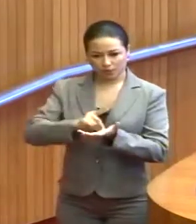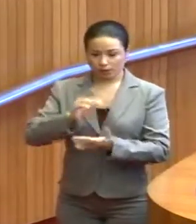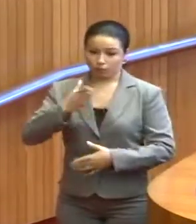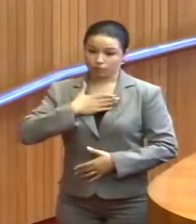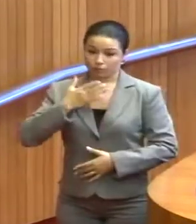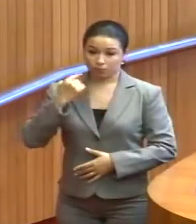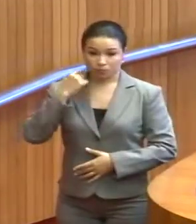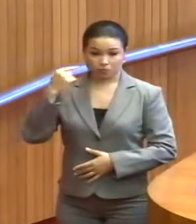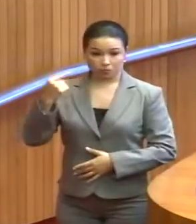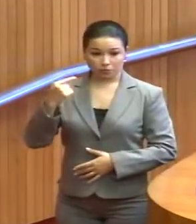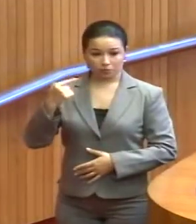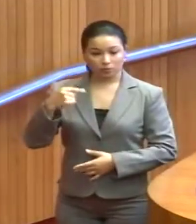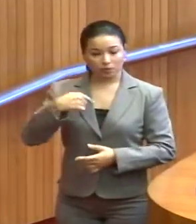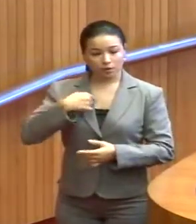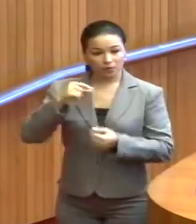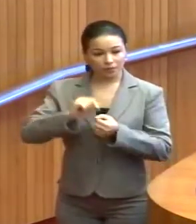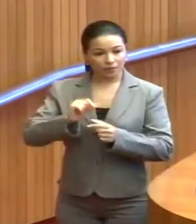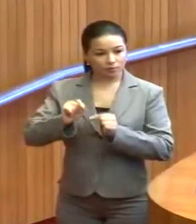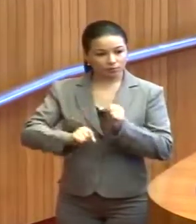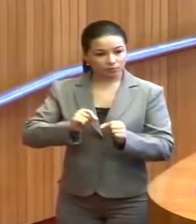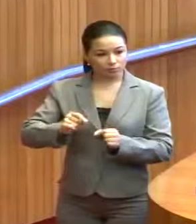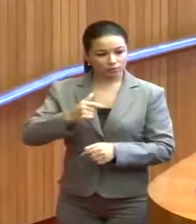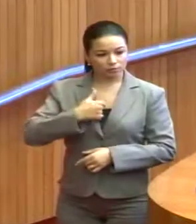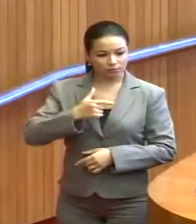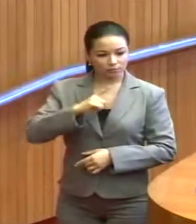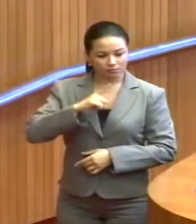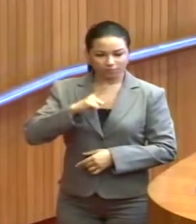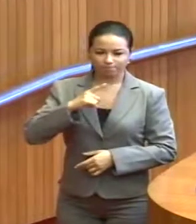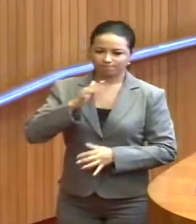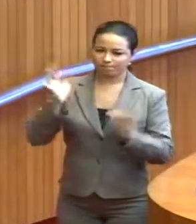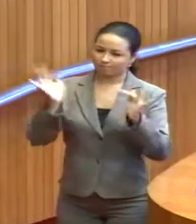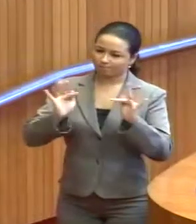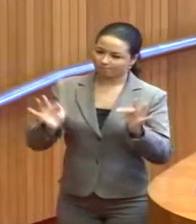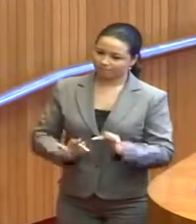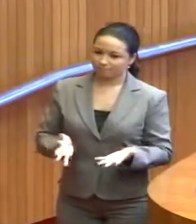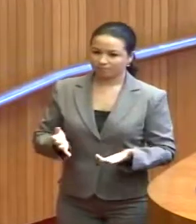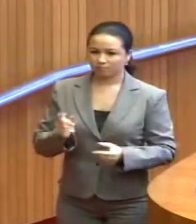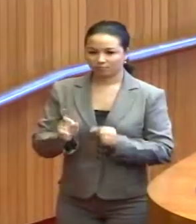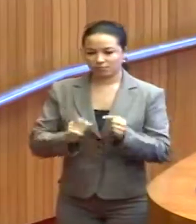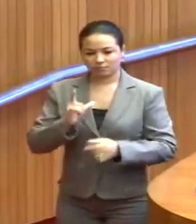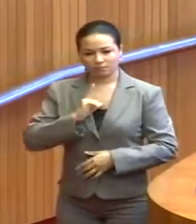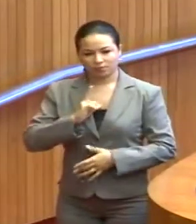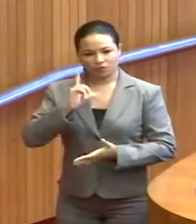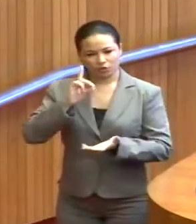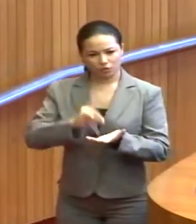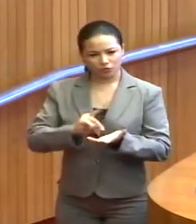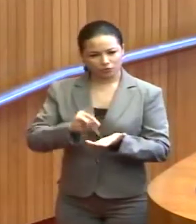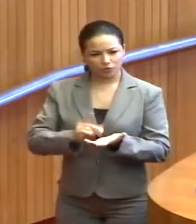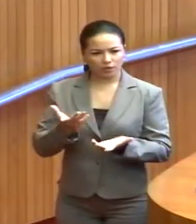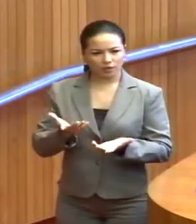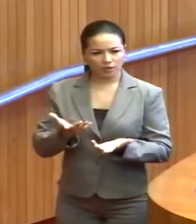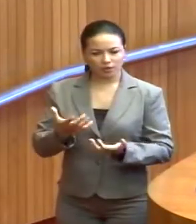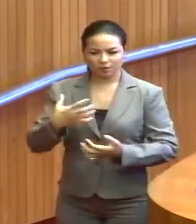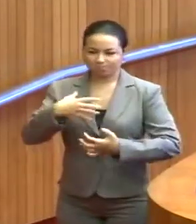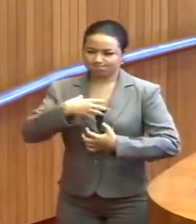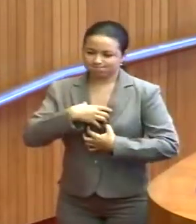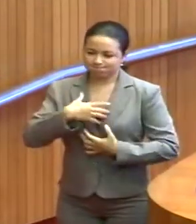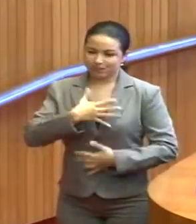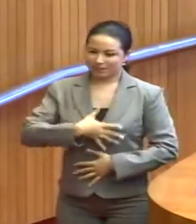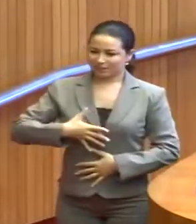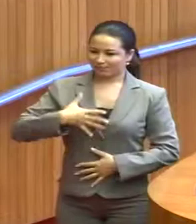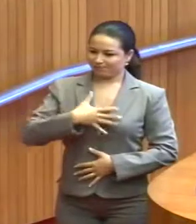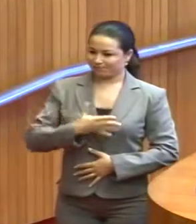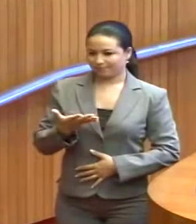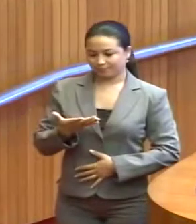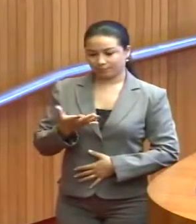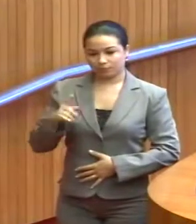mim. Eu faço efetivamente aquilo que me traz felicidade, aquilo que me traz, de fato, contentamento. Nós tivemos